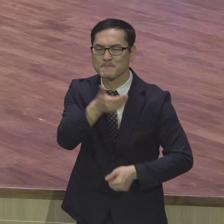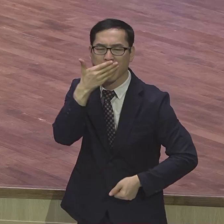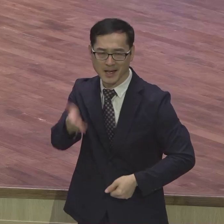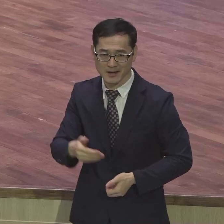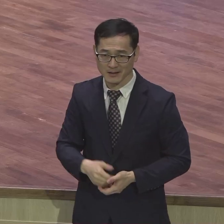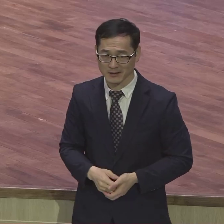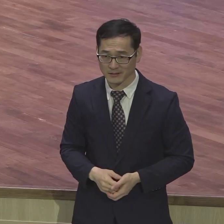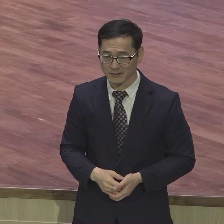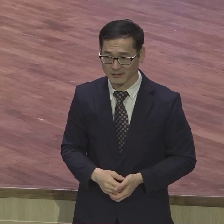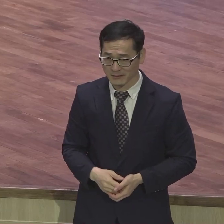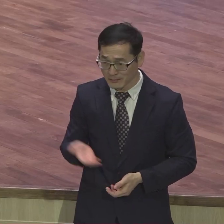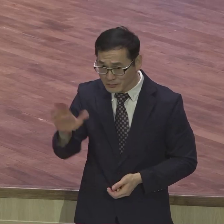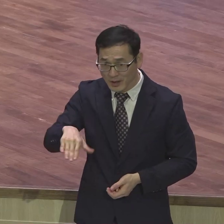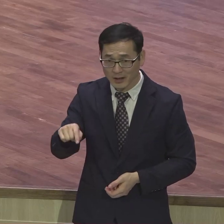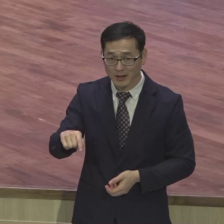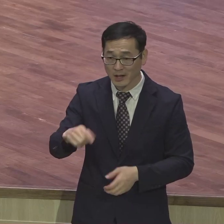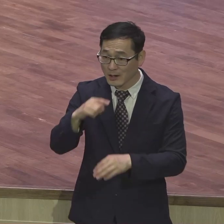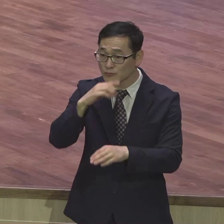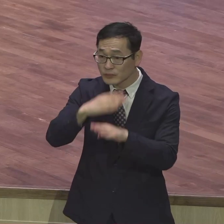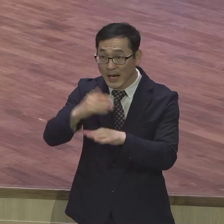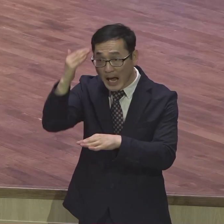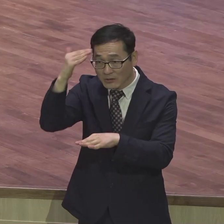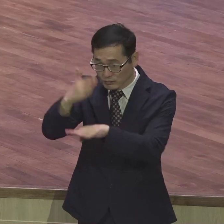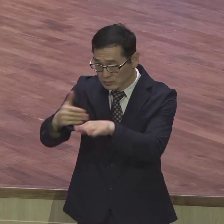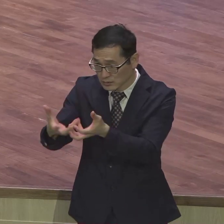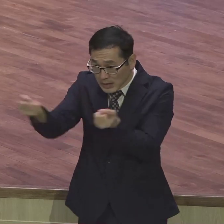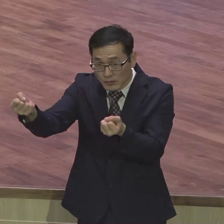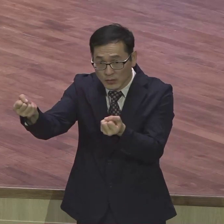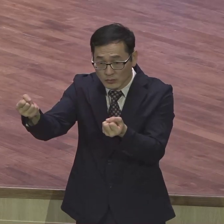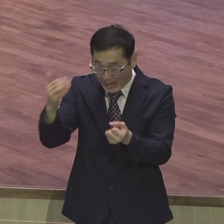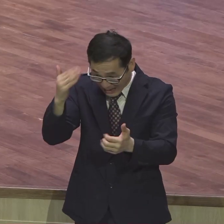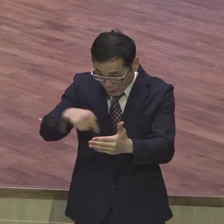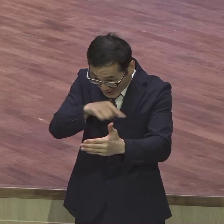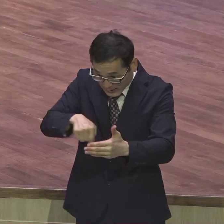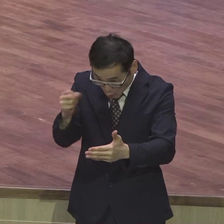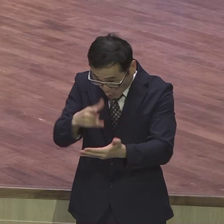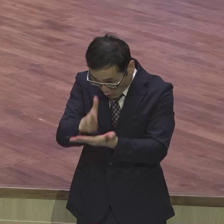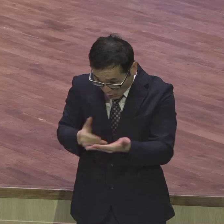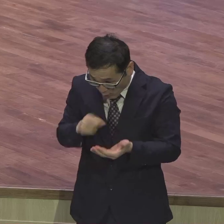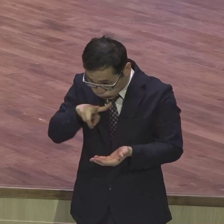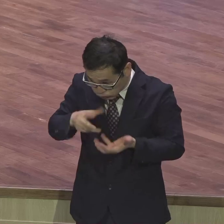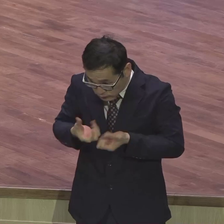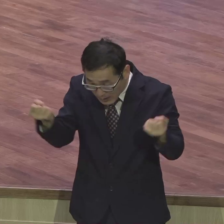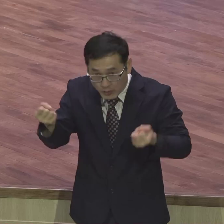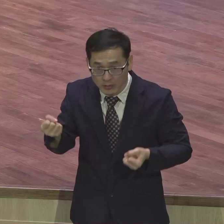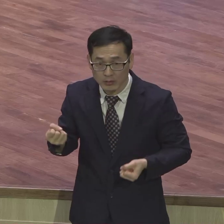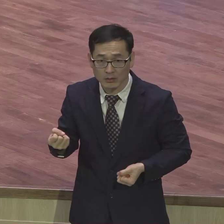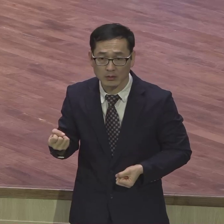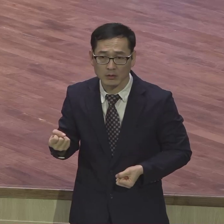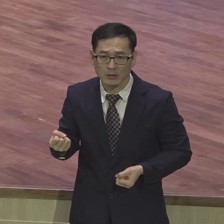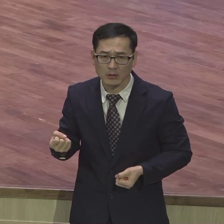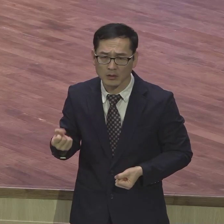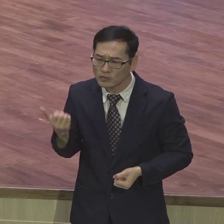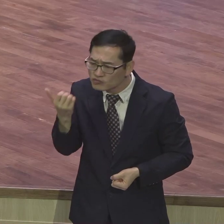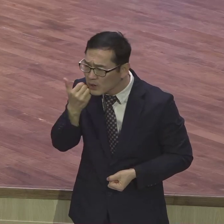또 나눠 또 나눠 또 나눠 계속 누가 나눕니까 한국이 세계 살릴 최강 나라니까 사단이 나누는 거예요